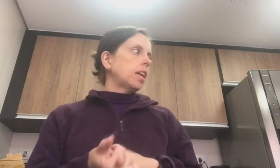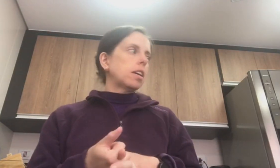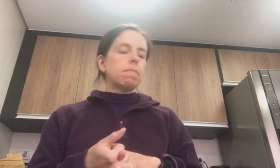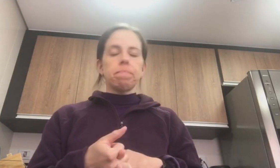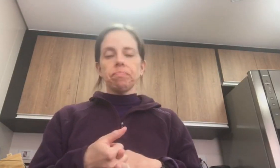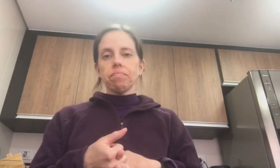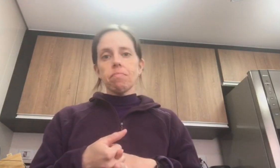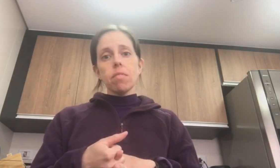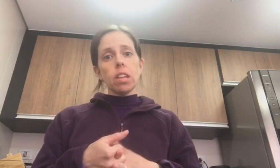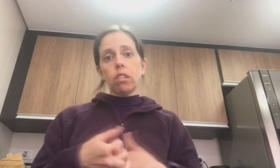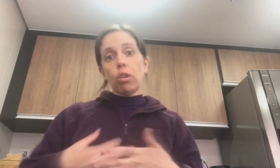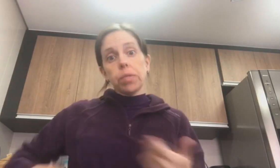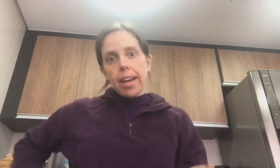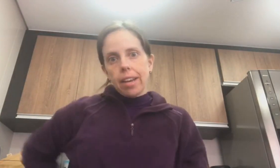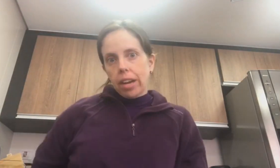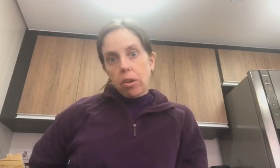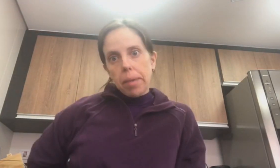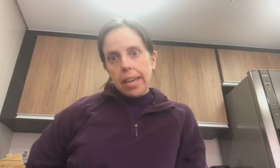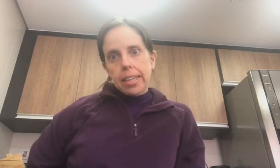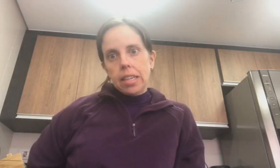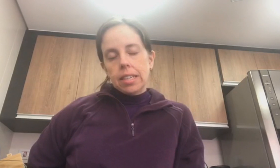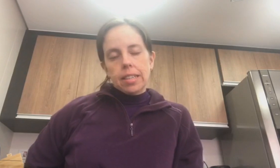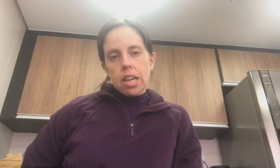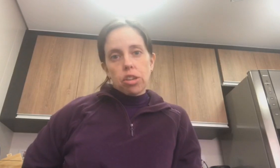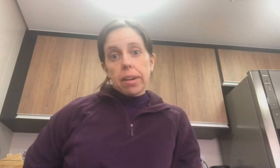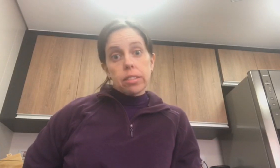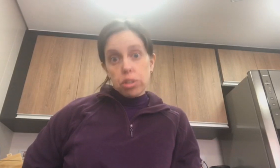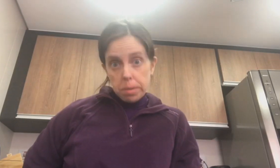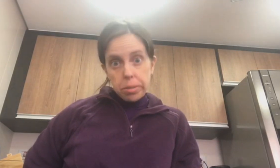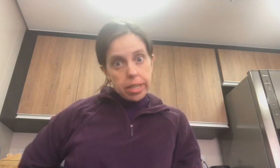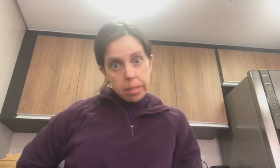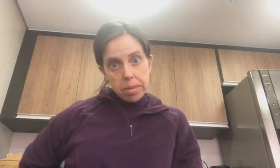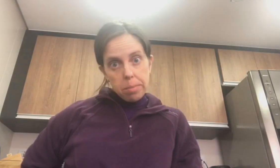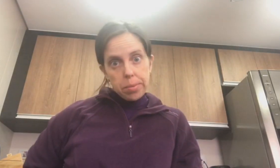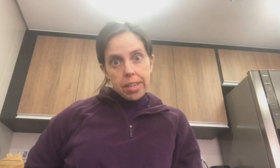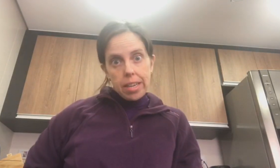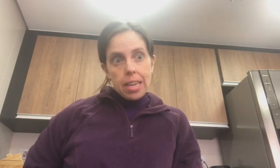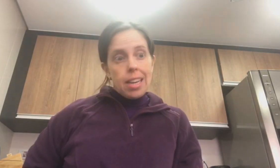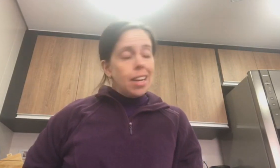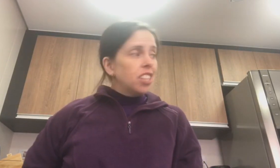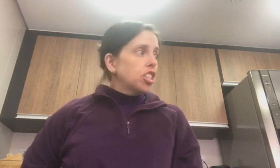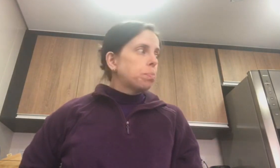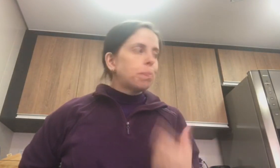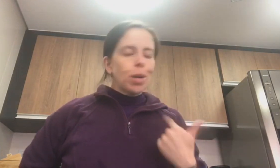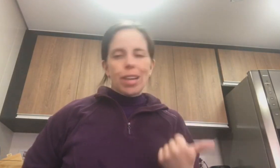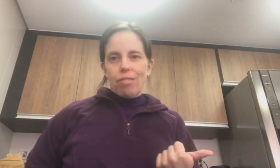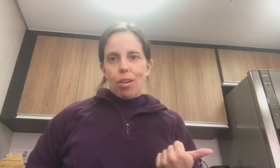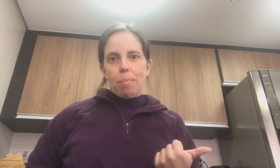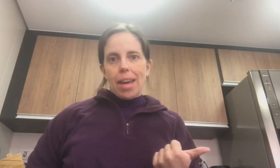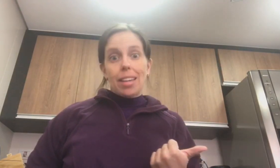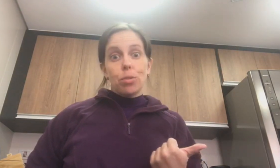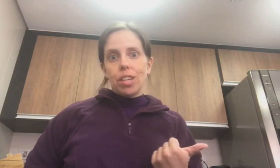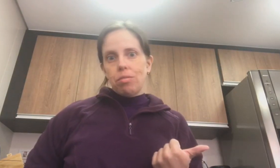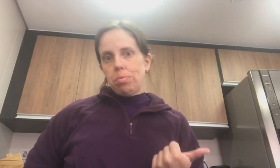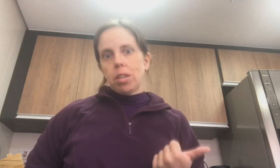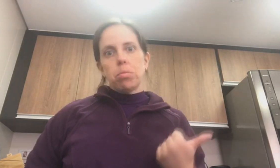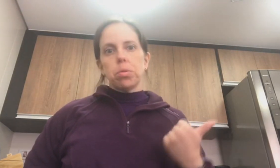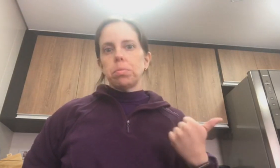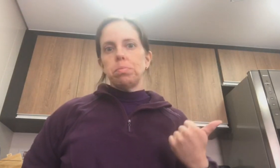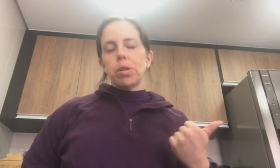voltar a gravar com a máquina e tentar achar um cartão de memória também. Porque, gente, pra eu gravar com a máquina é horrível. Porque o meu